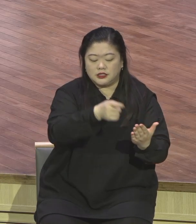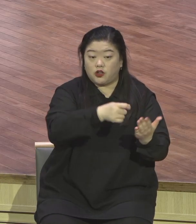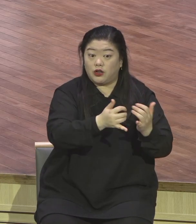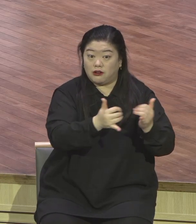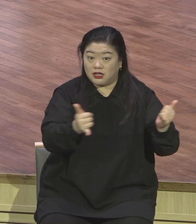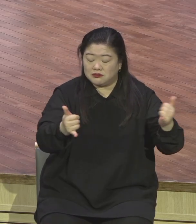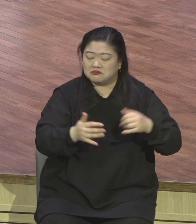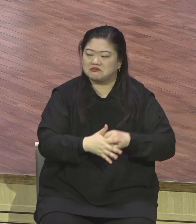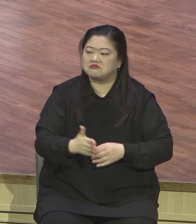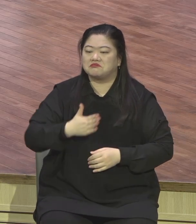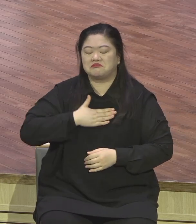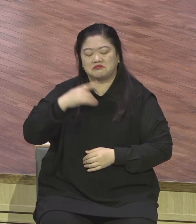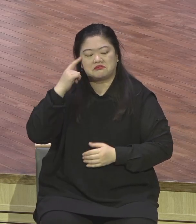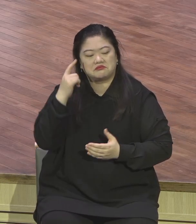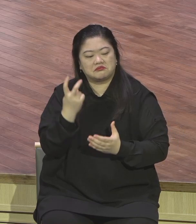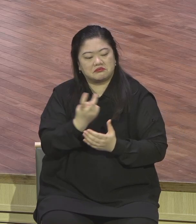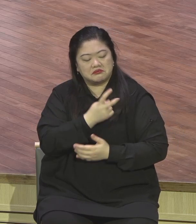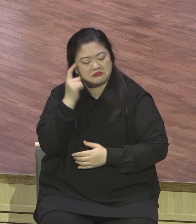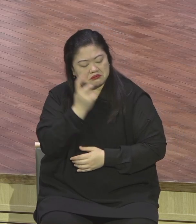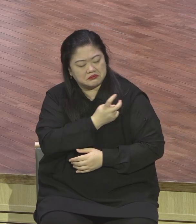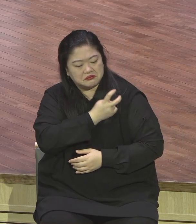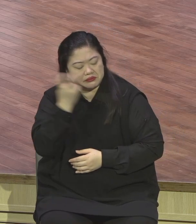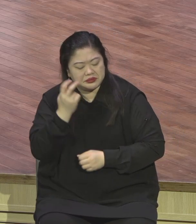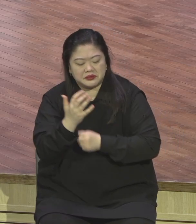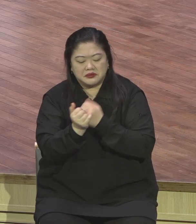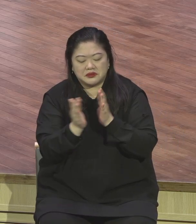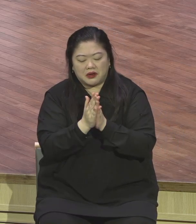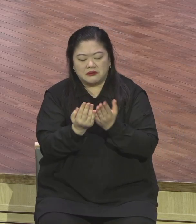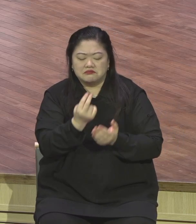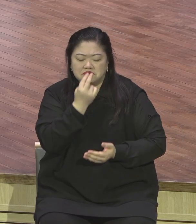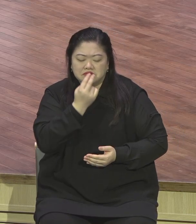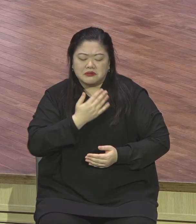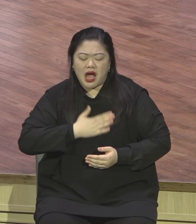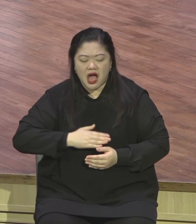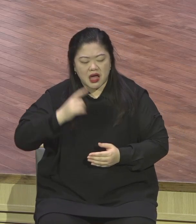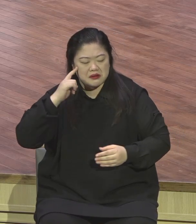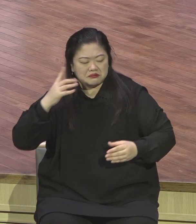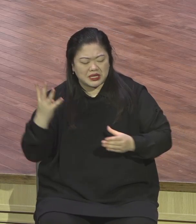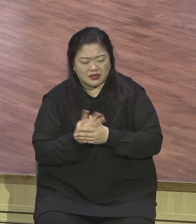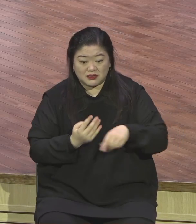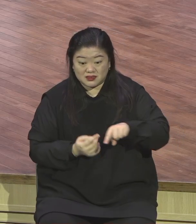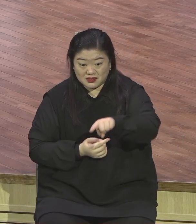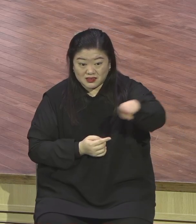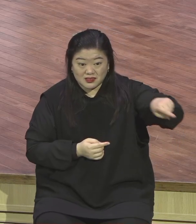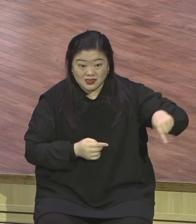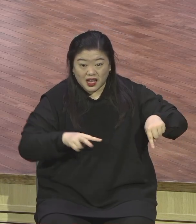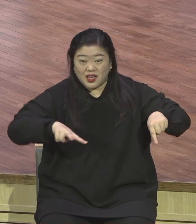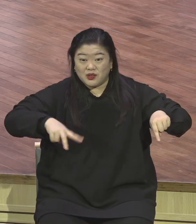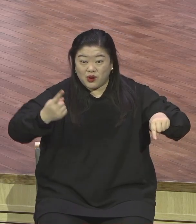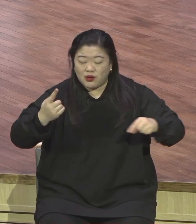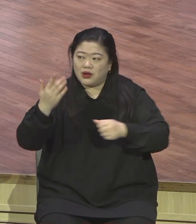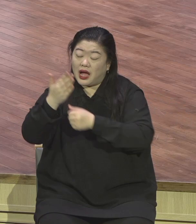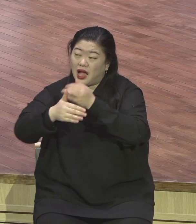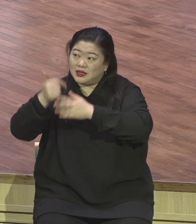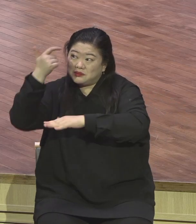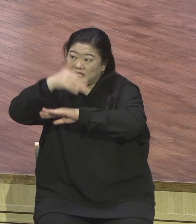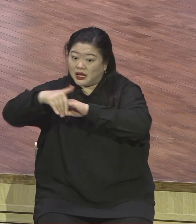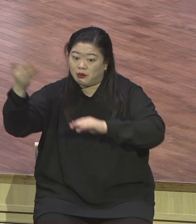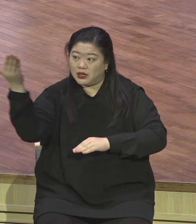여기면서 영의 눈이 닫힌 자들은 절대로 하나님의 구원의 계획을 깨닫지 못한다.